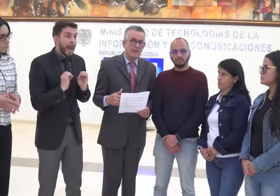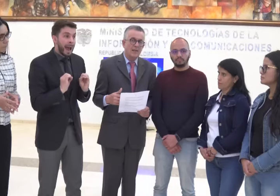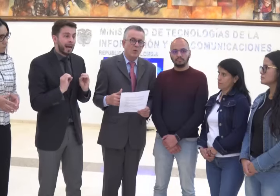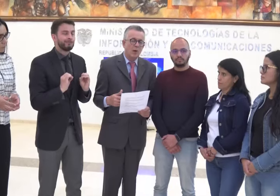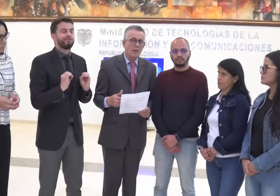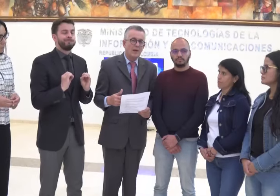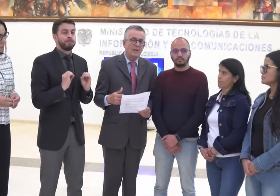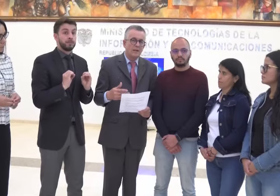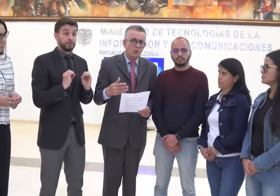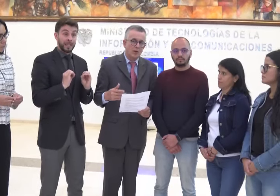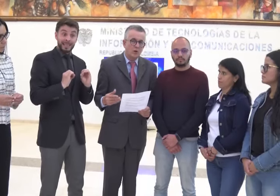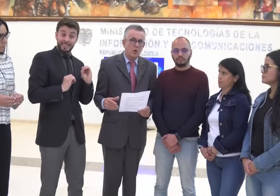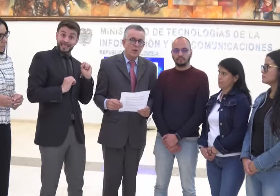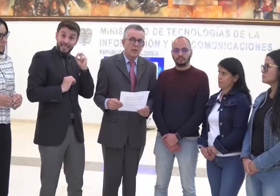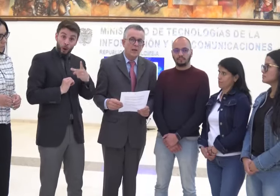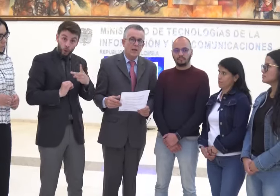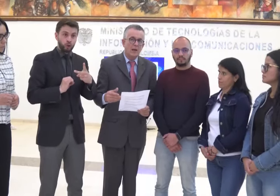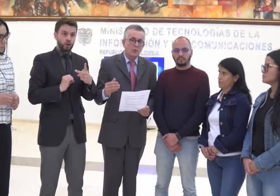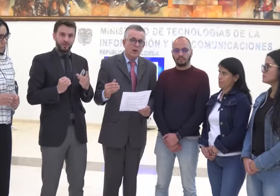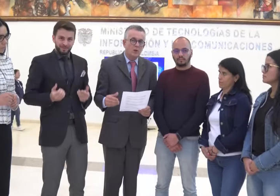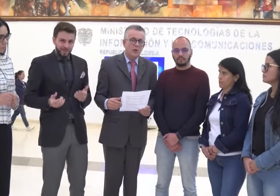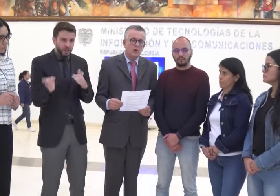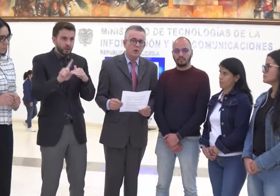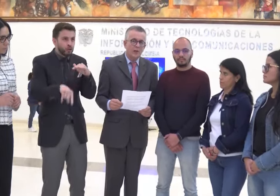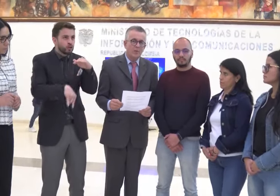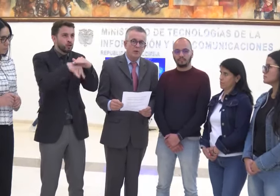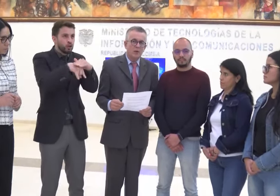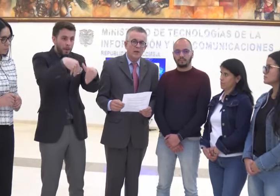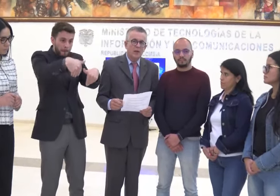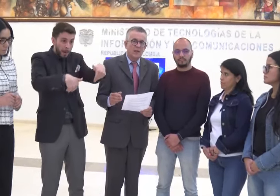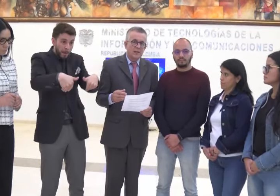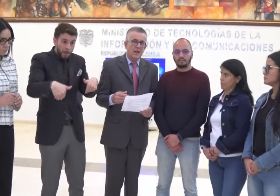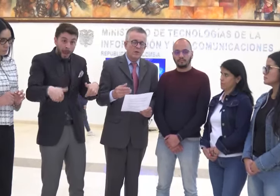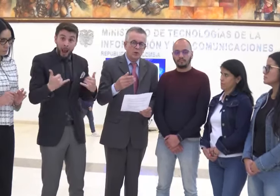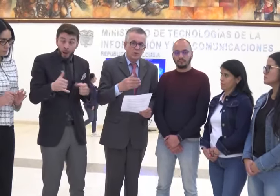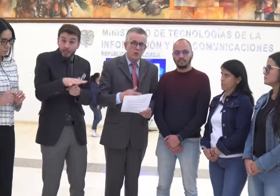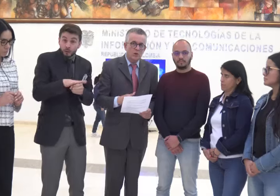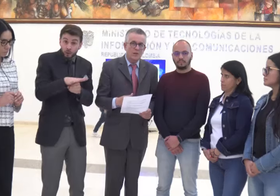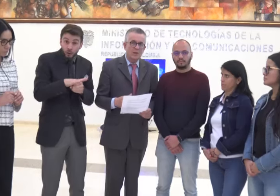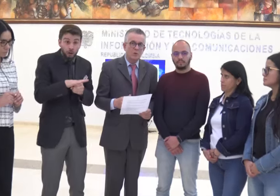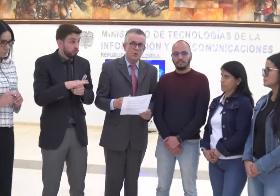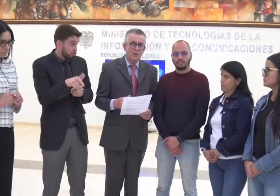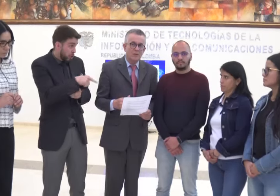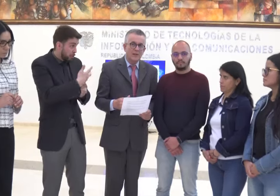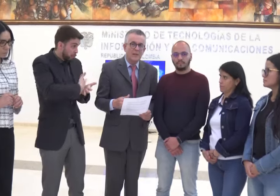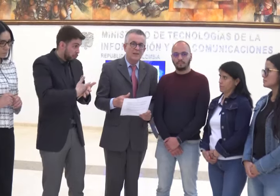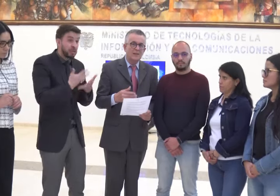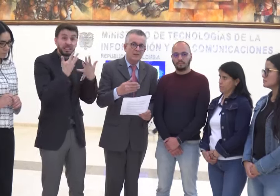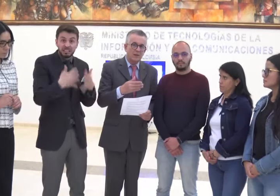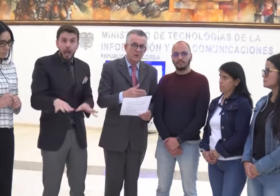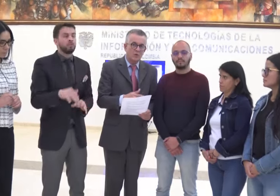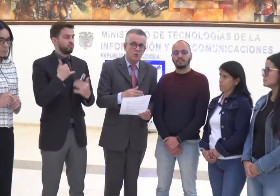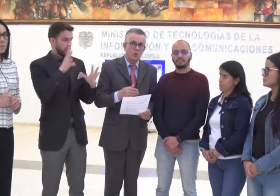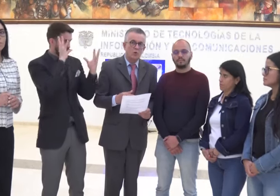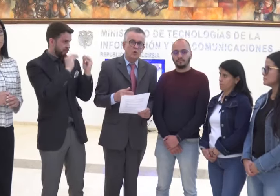esta nueva situación en la cual nos encontramos ya con ello establecimos unas fechas, establecimos unos